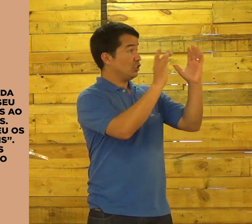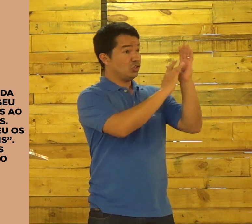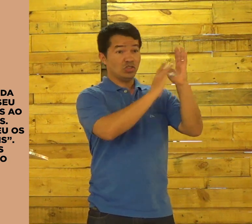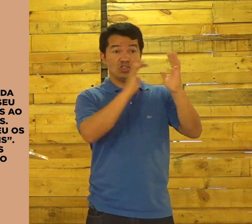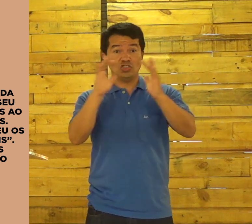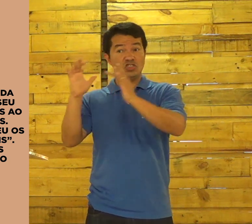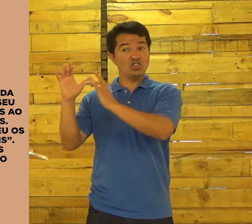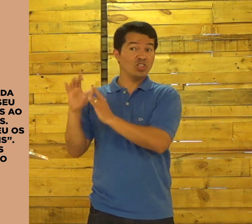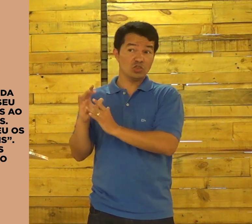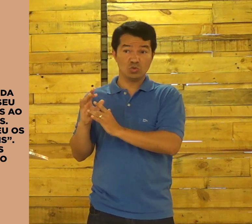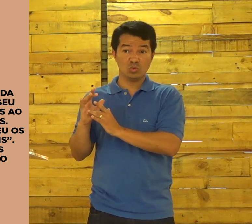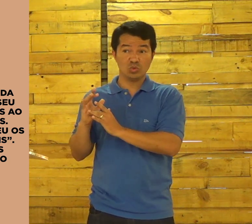Jesus.